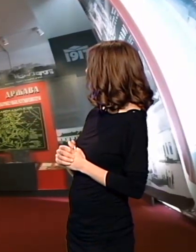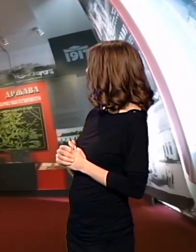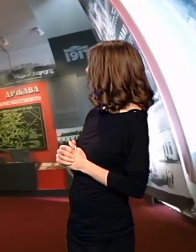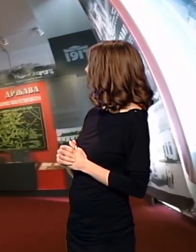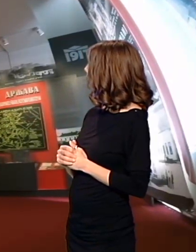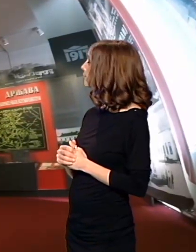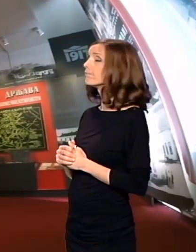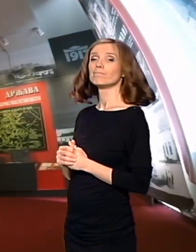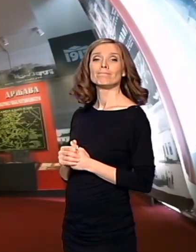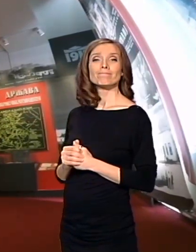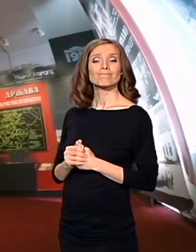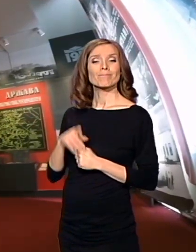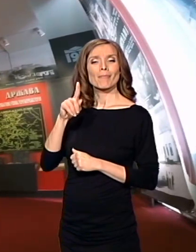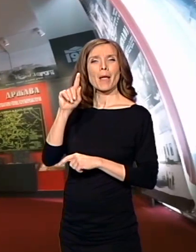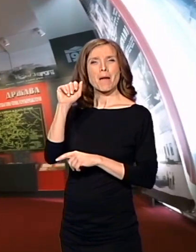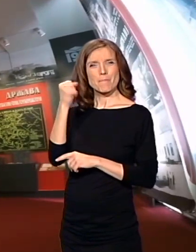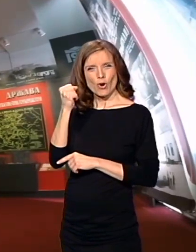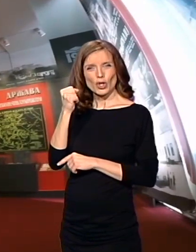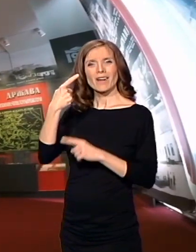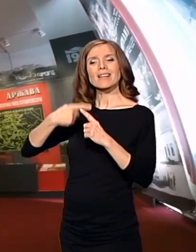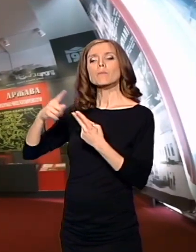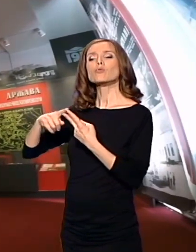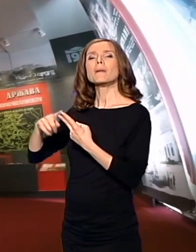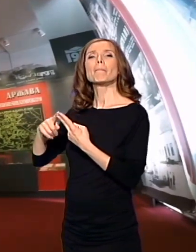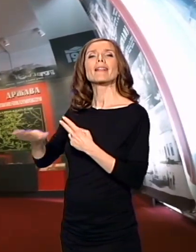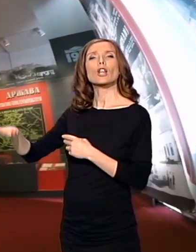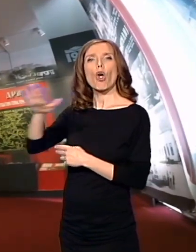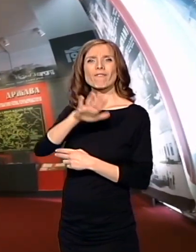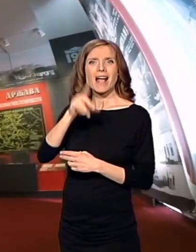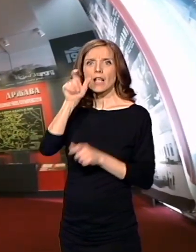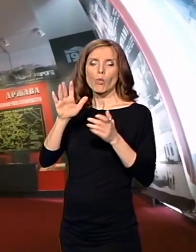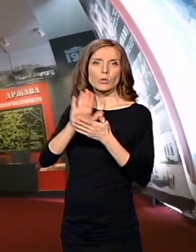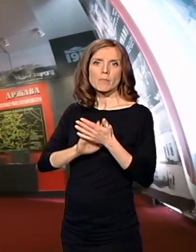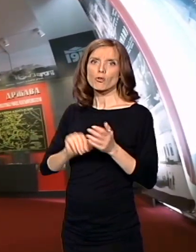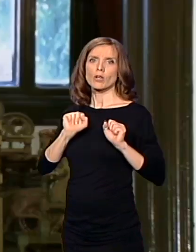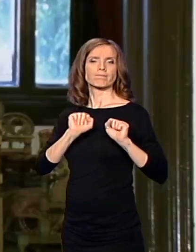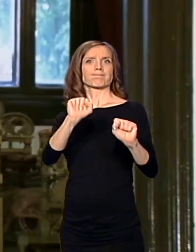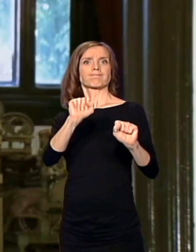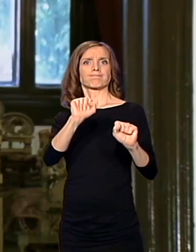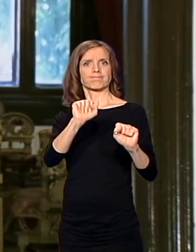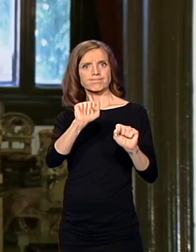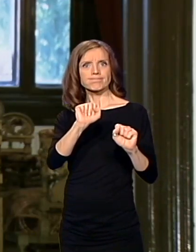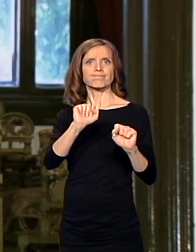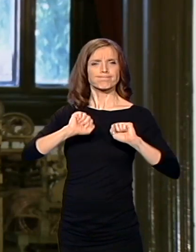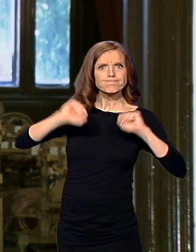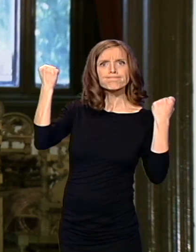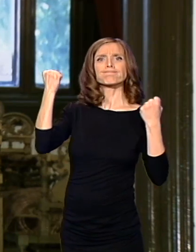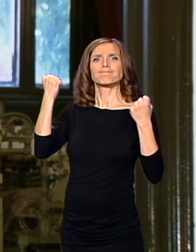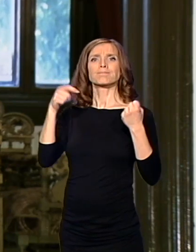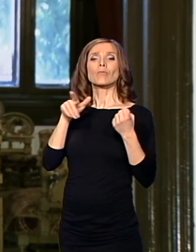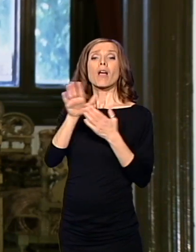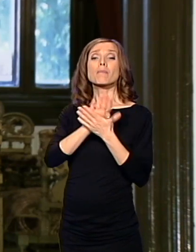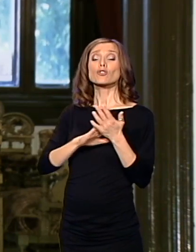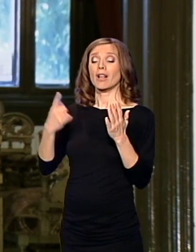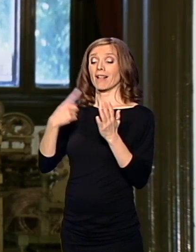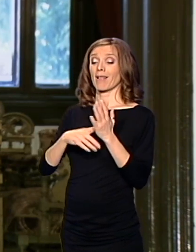I u Požarevačkom i Petrovačkom kraju počinje otpor okupaturu. Onda su prešli i to da su već 1917.